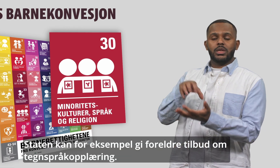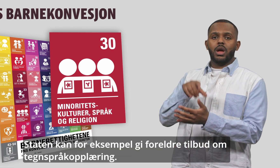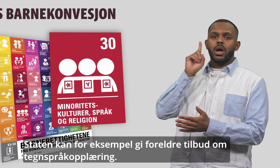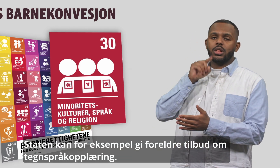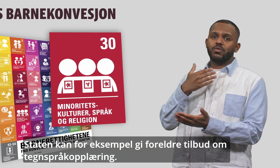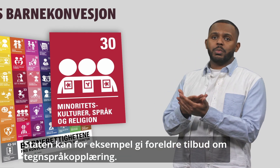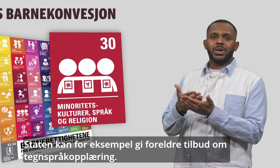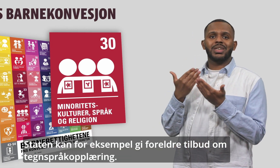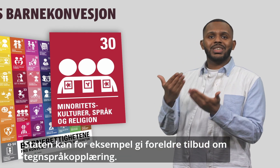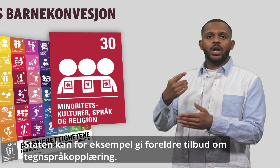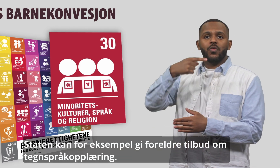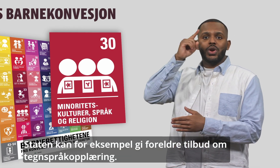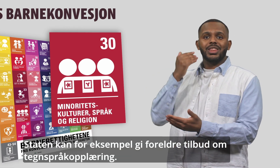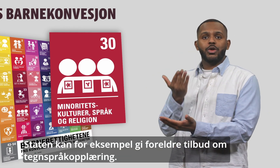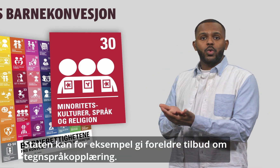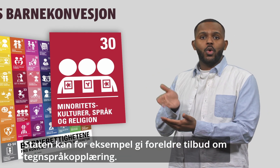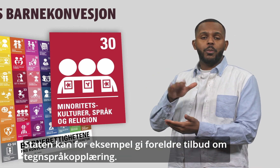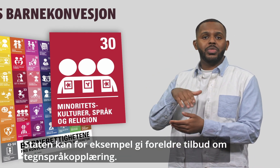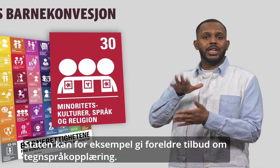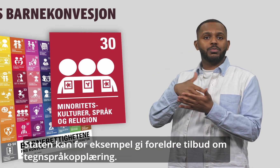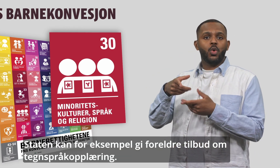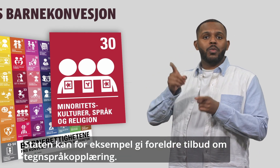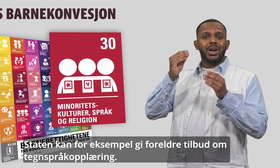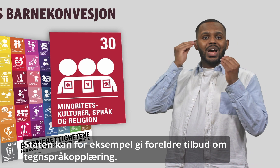Staten kan for eksempel gi foreldre tilbud om tegnspråkopplæring. 28.